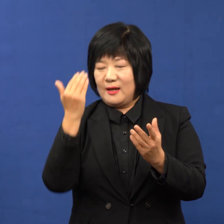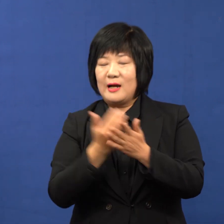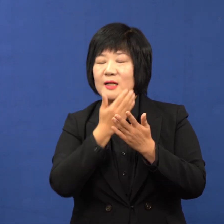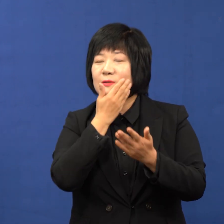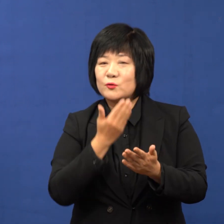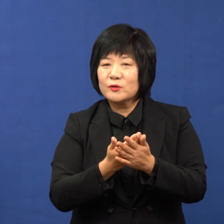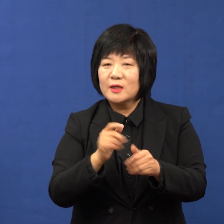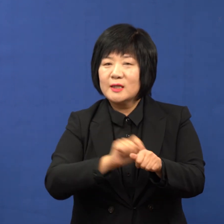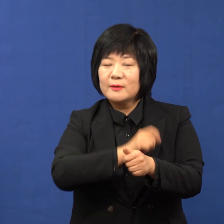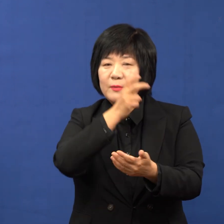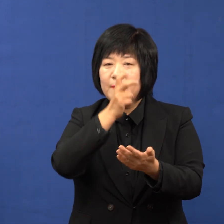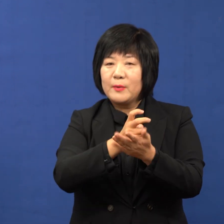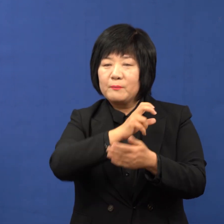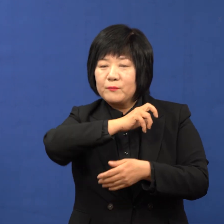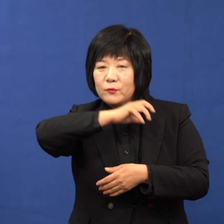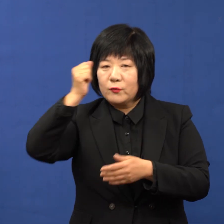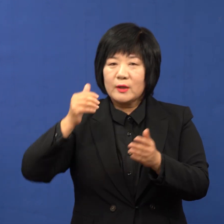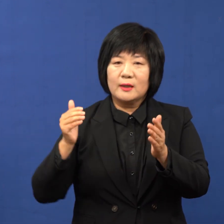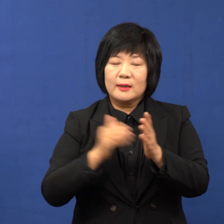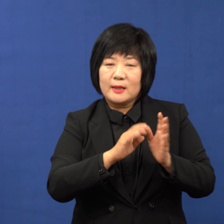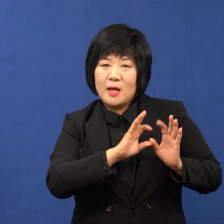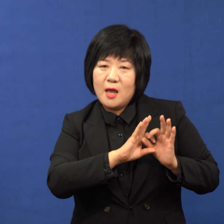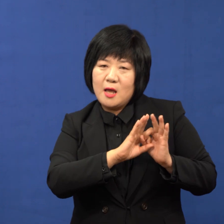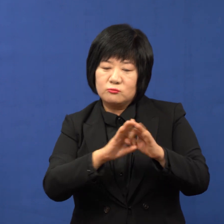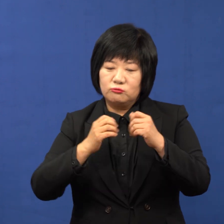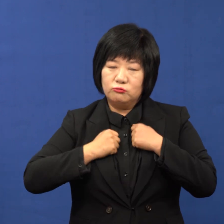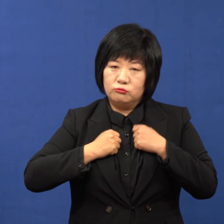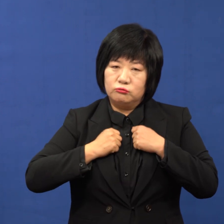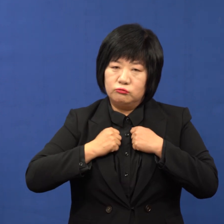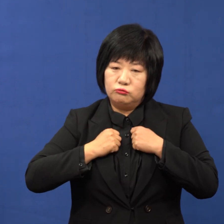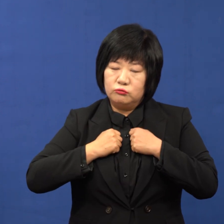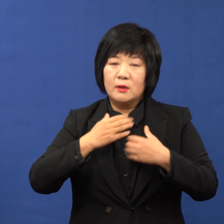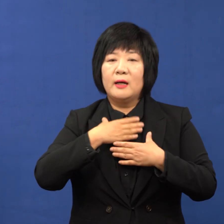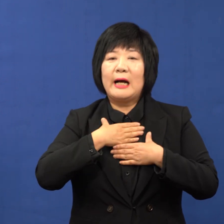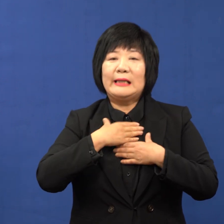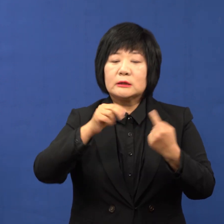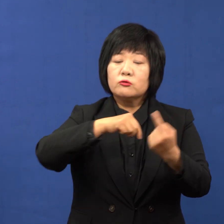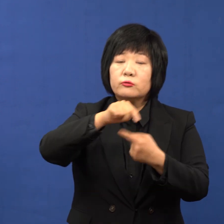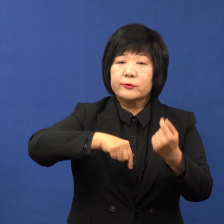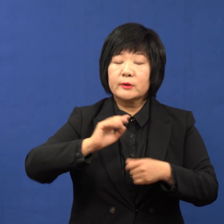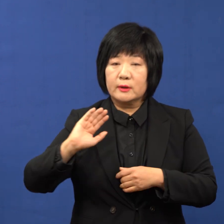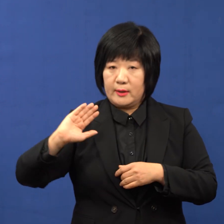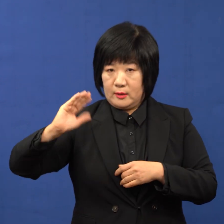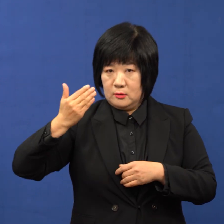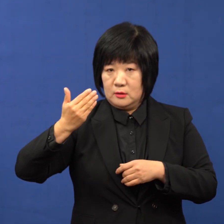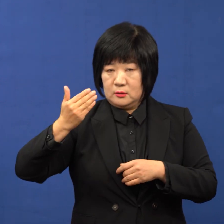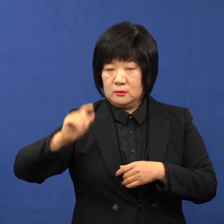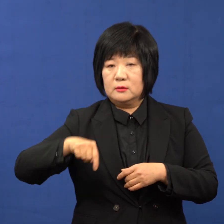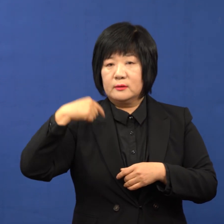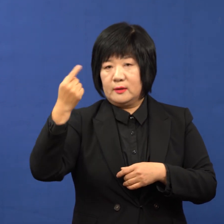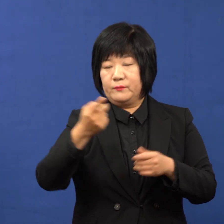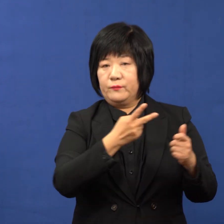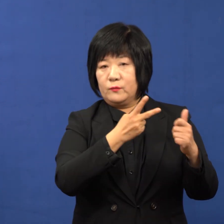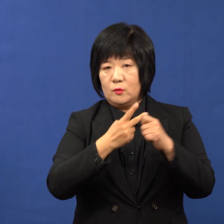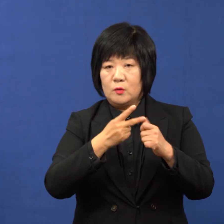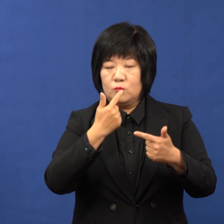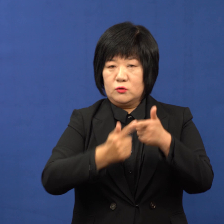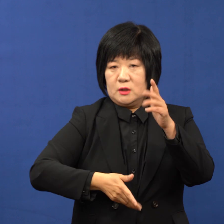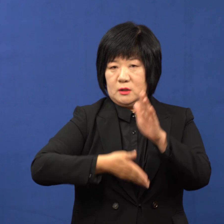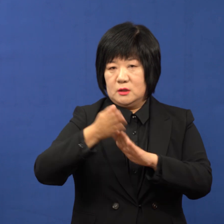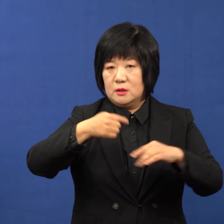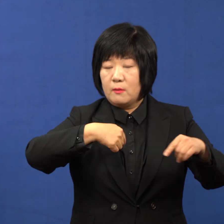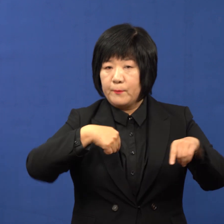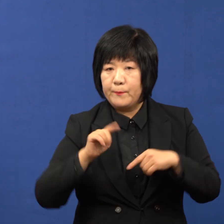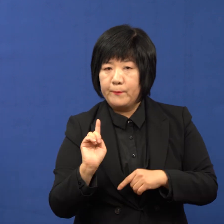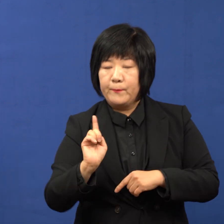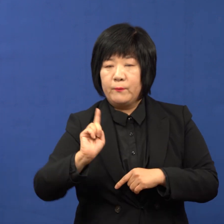이제 특별법 통과까지 계속적으로 저희들이 진력에 대해서 시정은 안정적으로 운영이 되고요. 그 이어서 부산시정이라는 거는